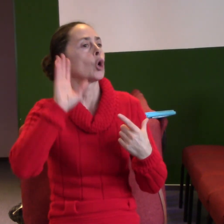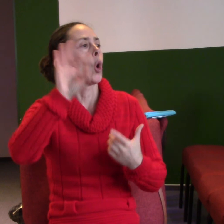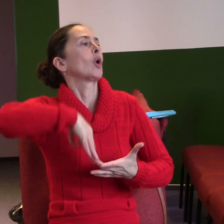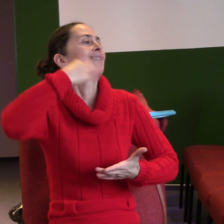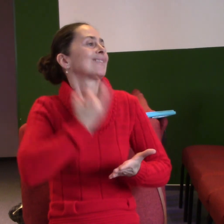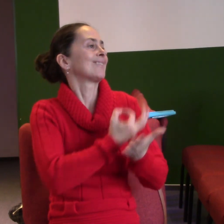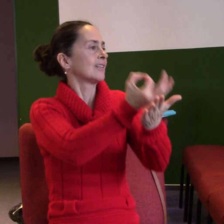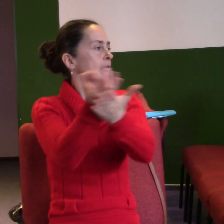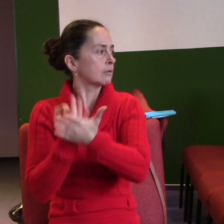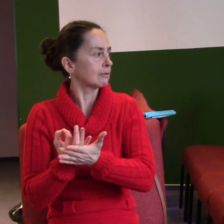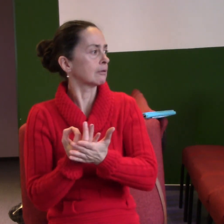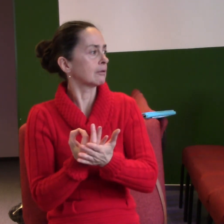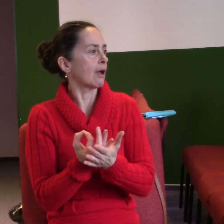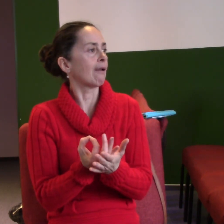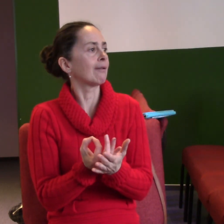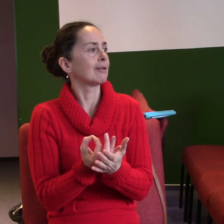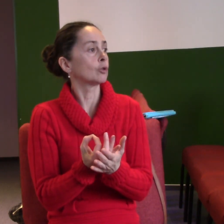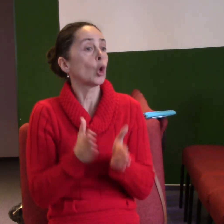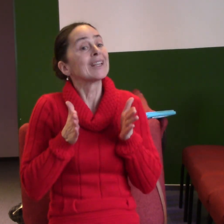Víte, je to celoživotní cesta, to nikdy neskončí.